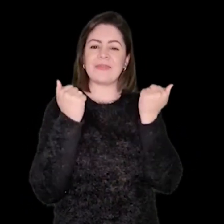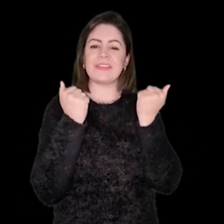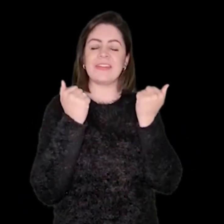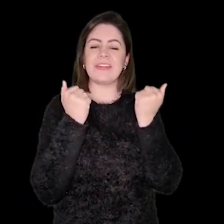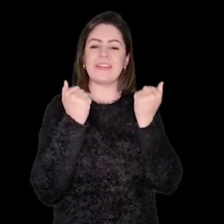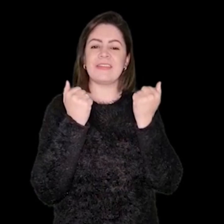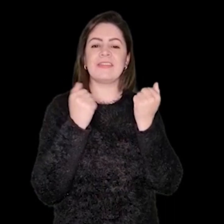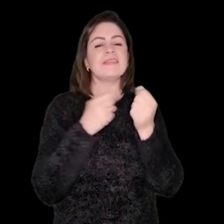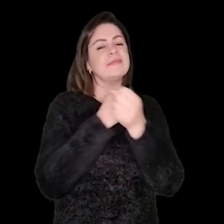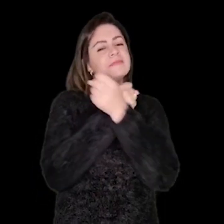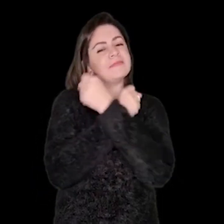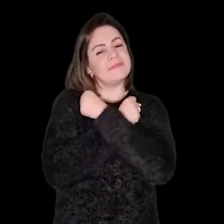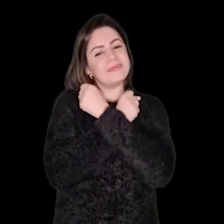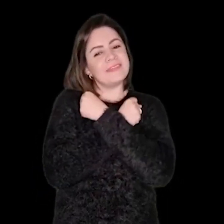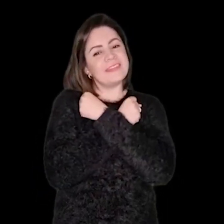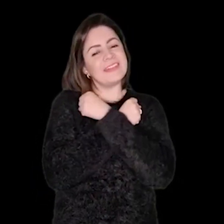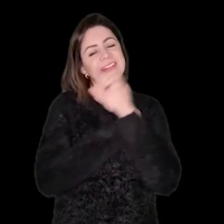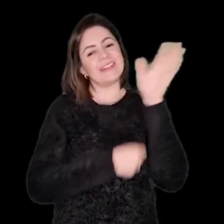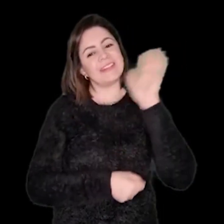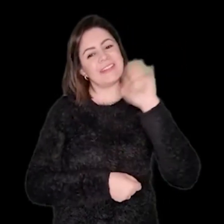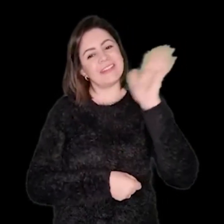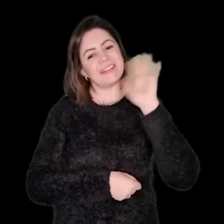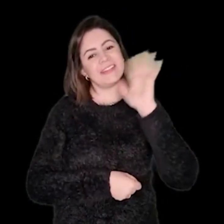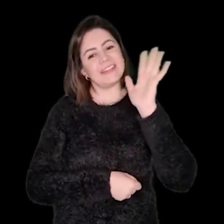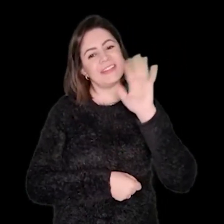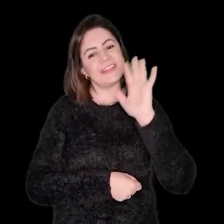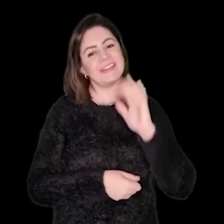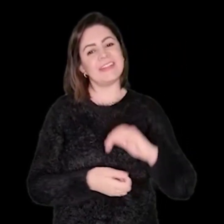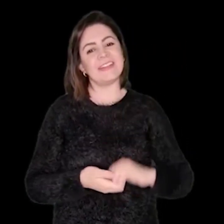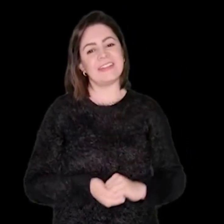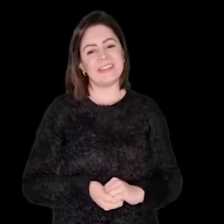Vamos lá? Um abraço. Tchau, tchau.